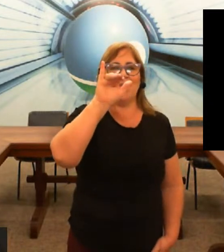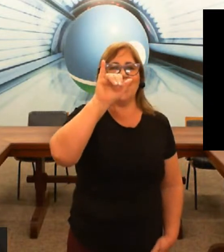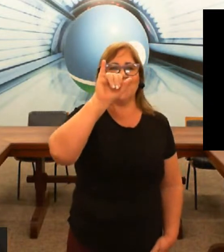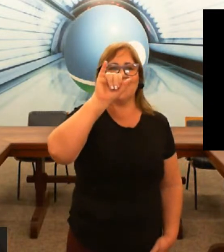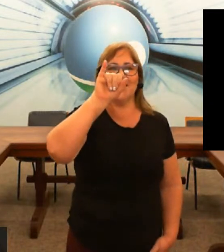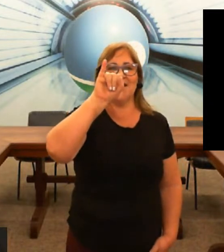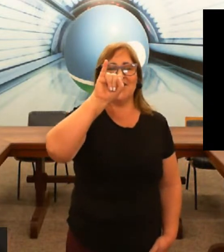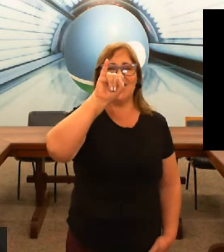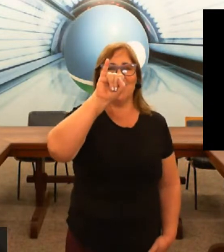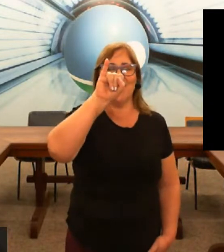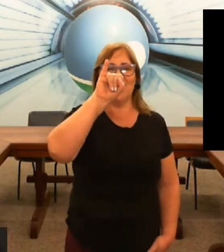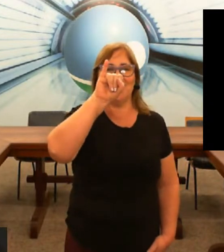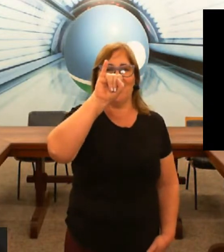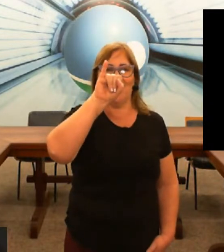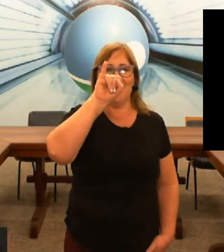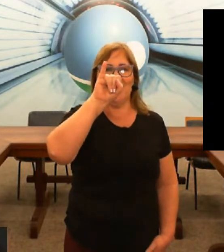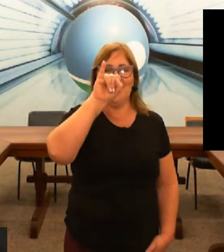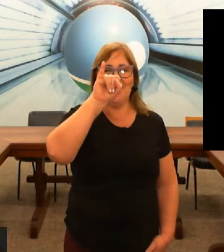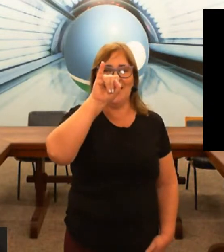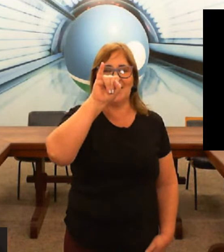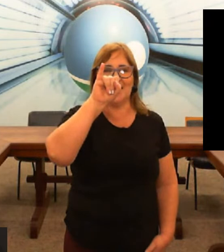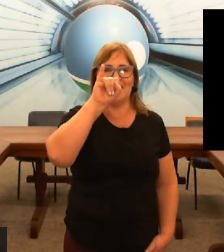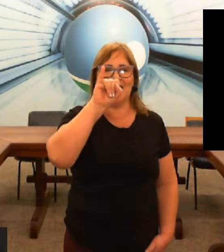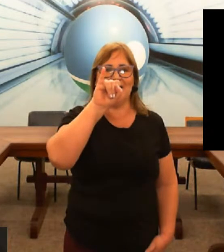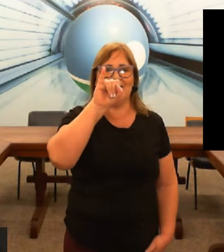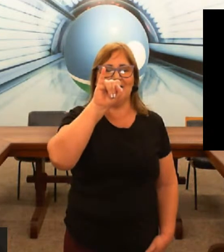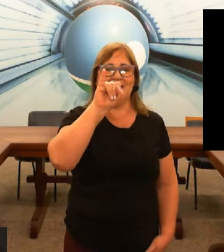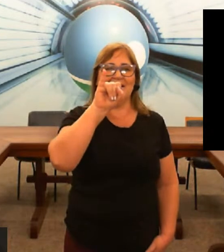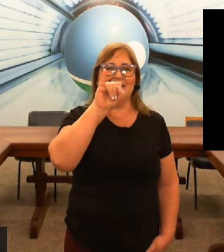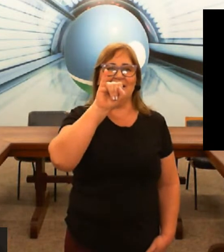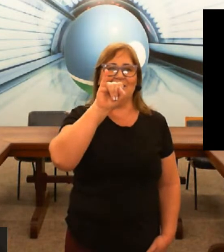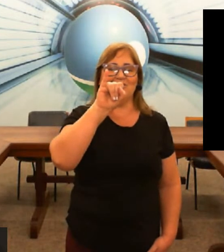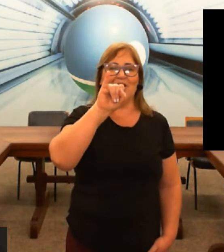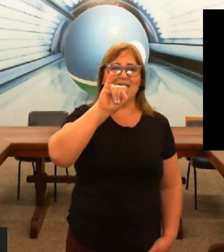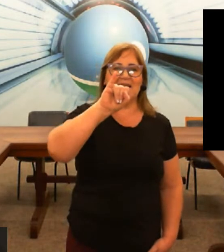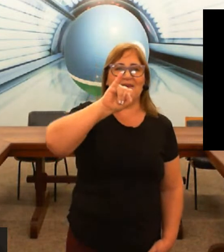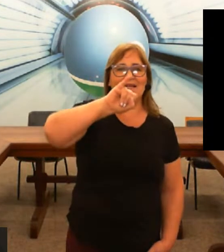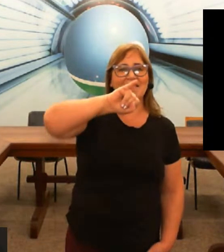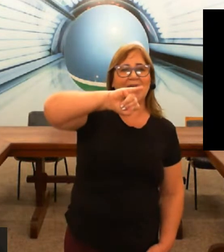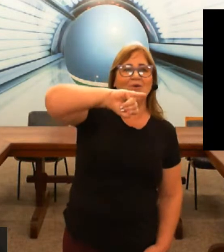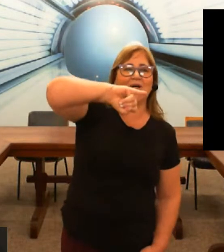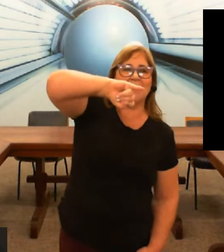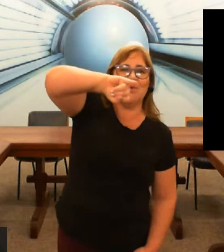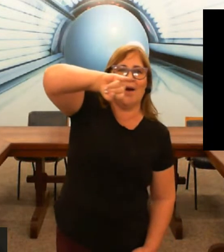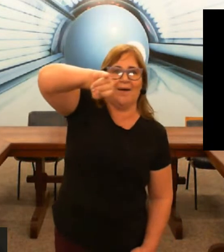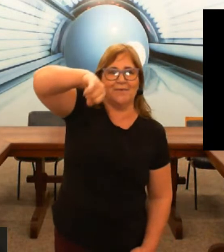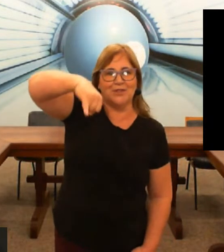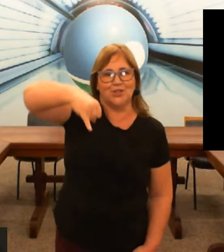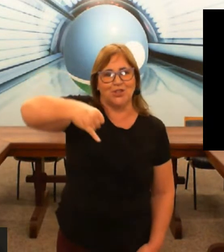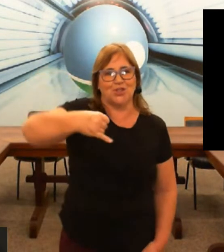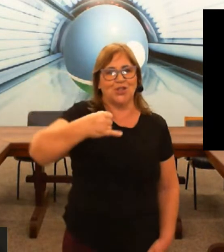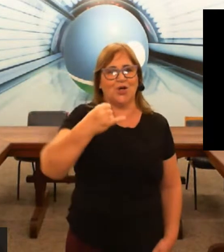abaixar os dedos e deixar só o dedinho I essa a letra I o J você vai desenhar o J no A J